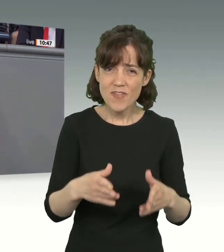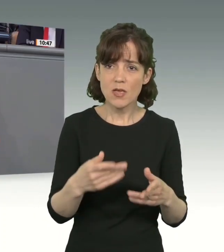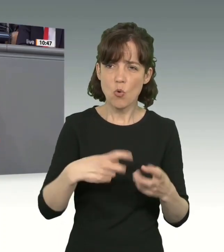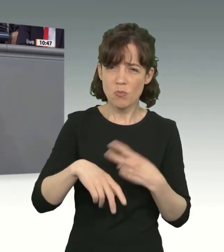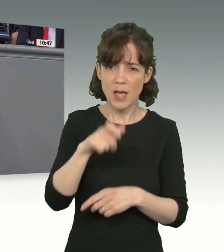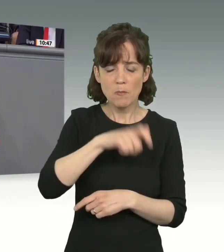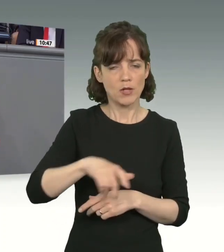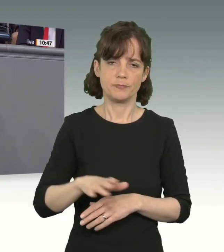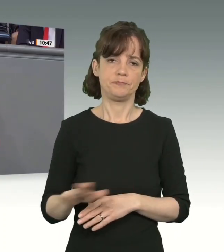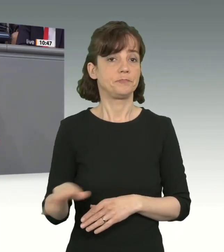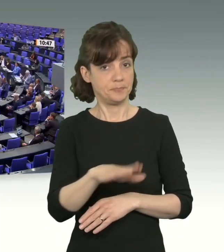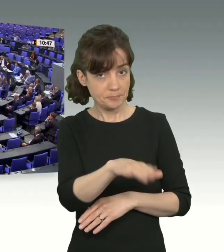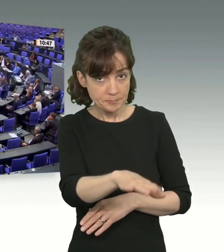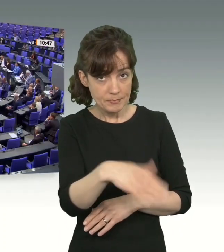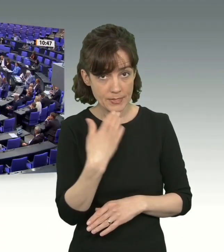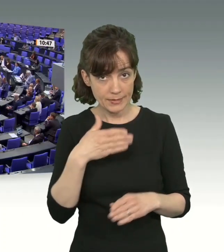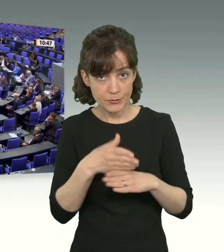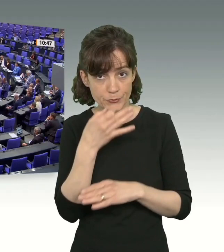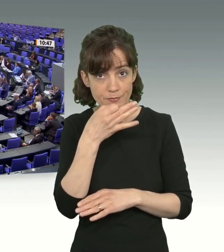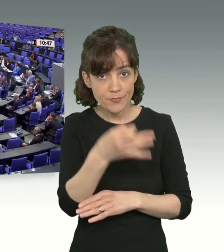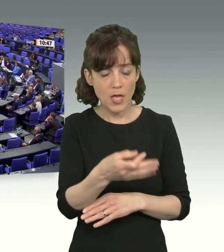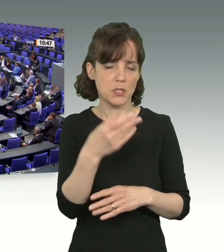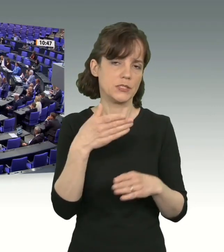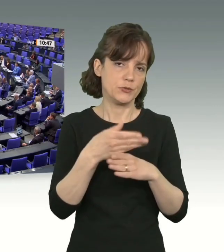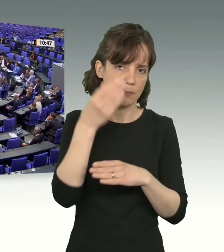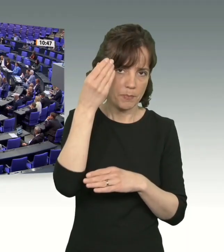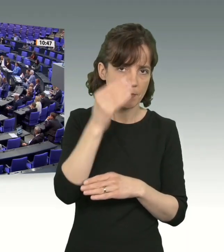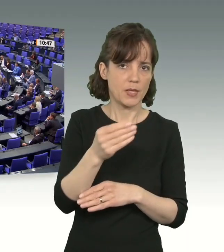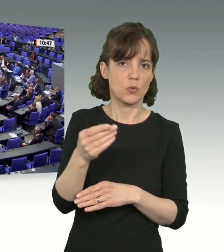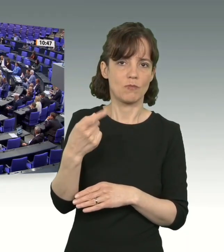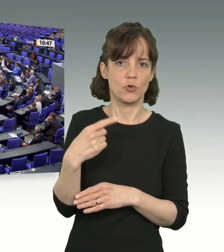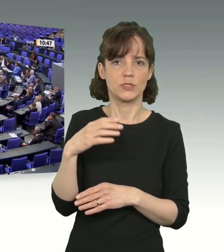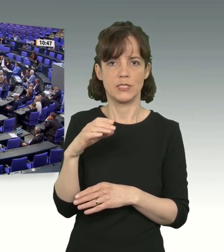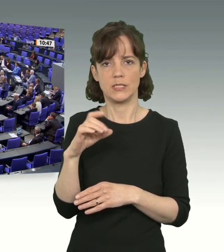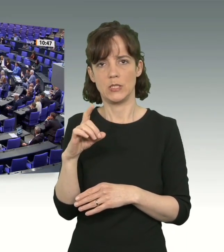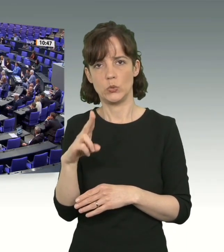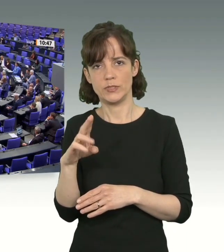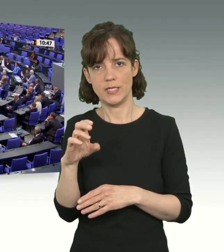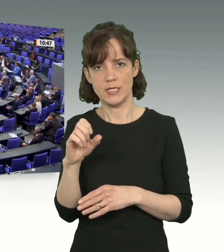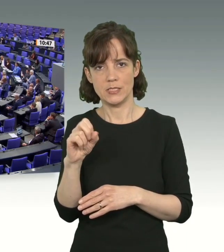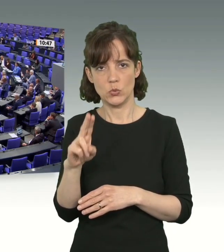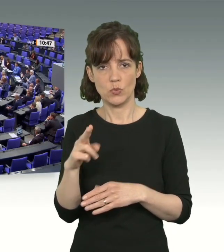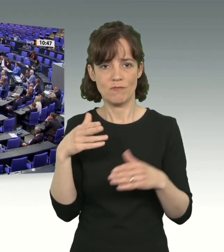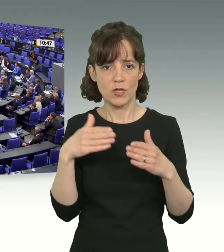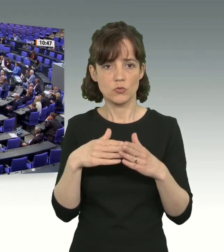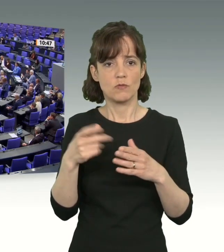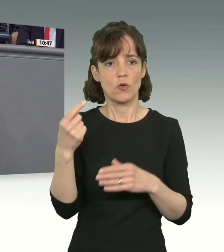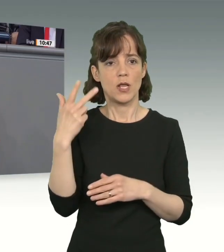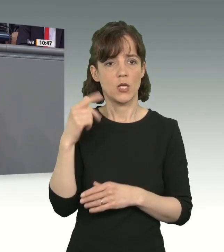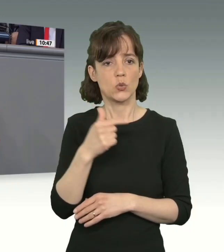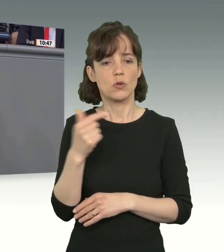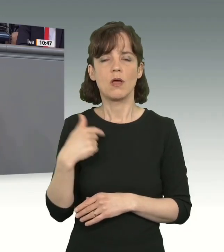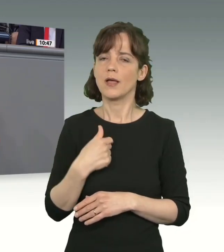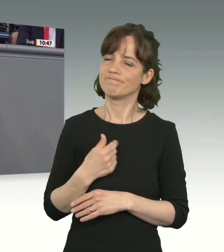mit Menschen umgeht. Frau Bünger, gestatten Sie eine Zwischenfrage oder Zwischenbemerkung aus der CDU-CSU-Fraktion von Herrn Throm? Das führt meistens nicht zur